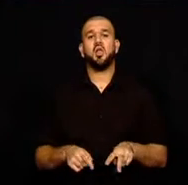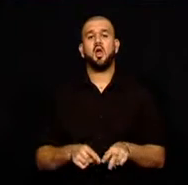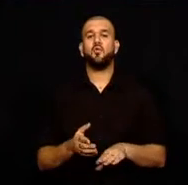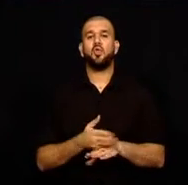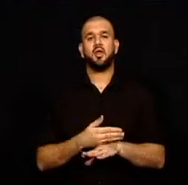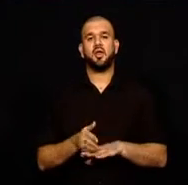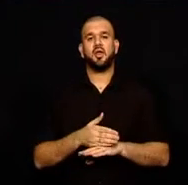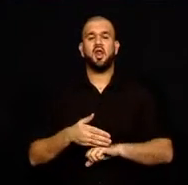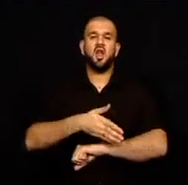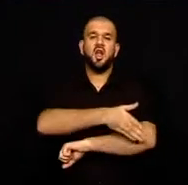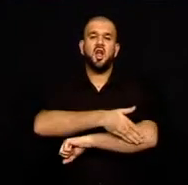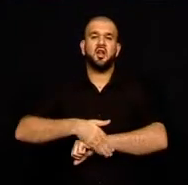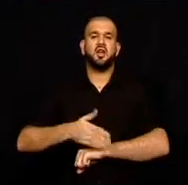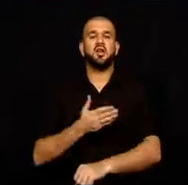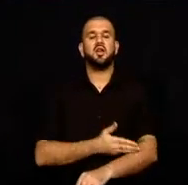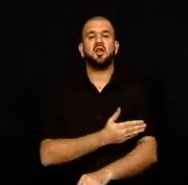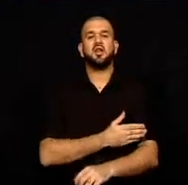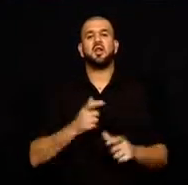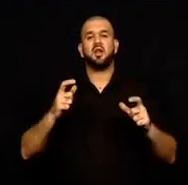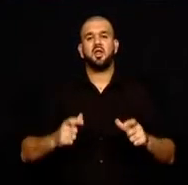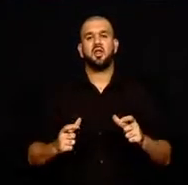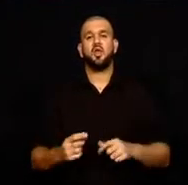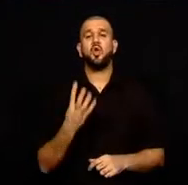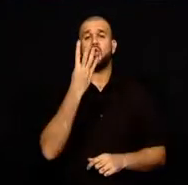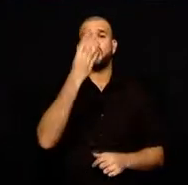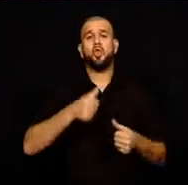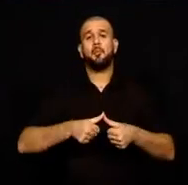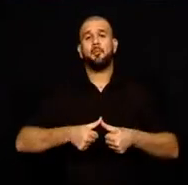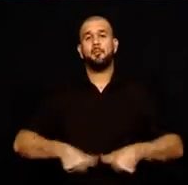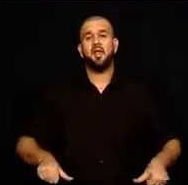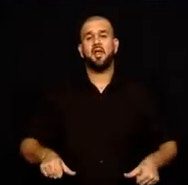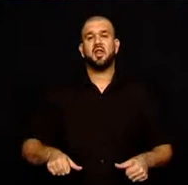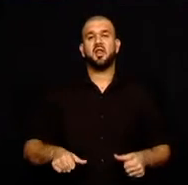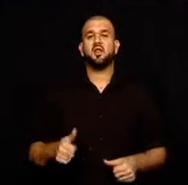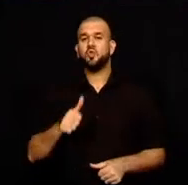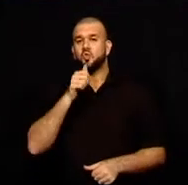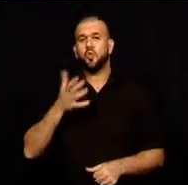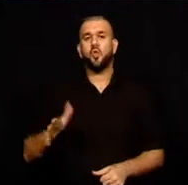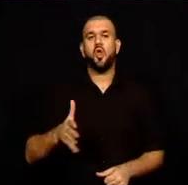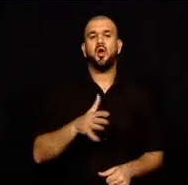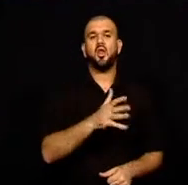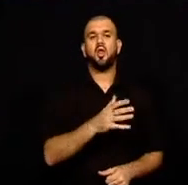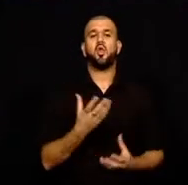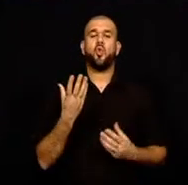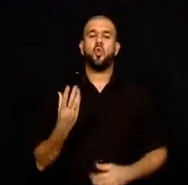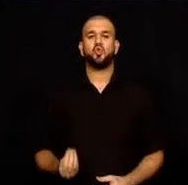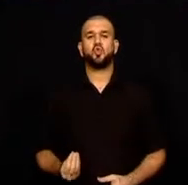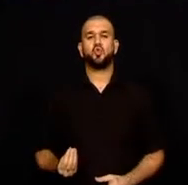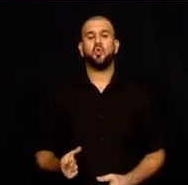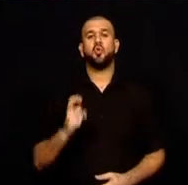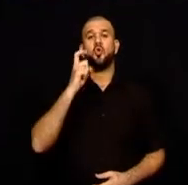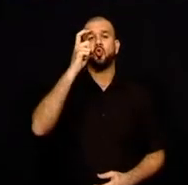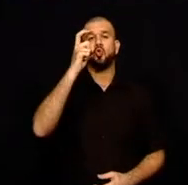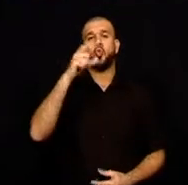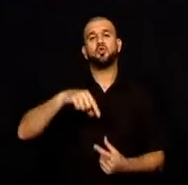Ülkenin kuzey kısımlarına ulaşan tayfun nedeniyle kıyı kentlerde 4 metrelik